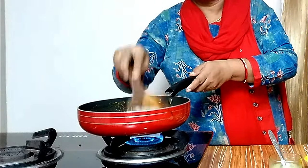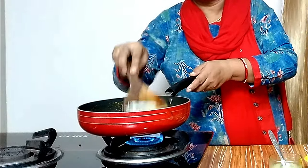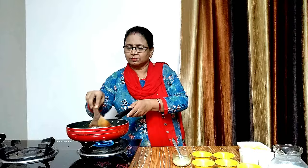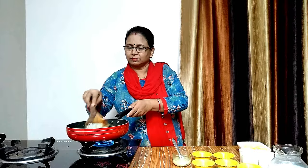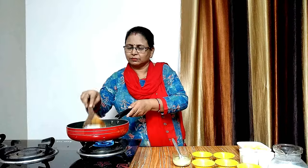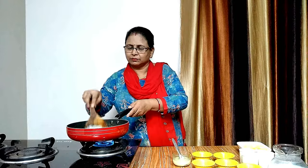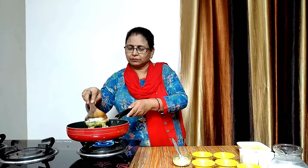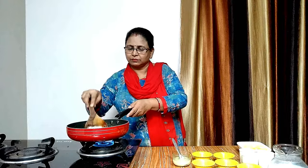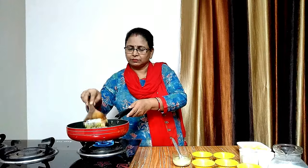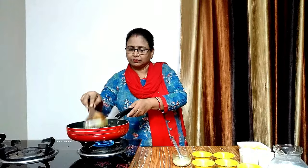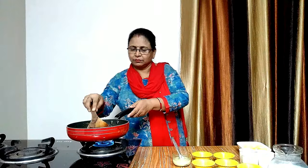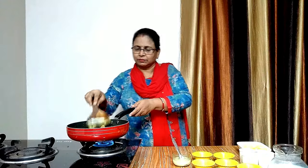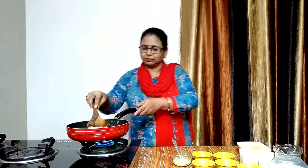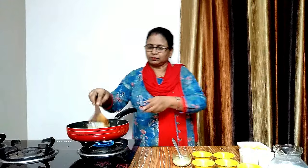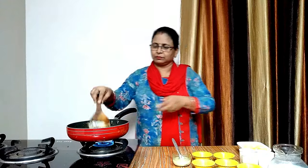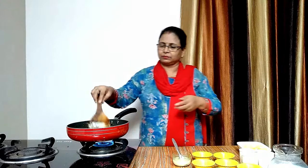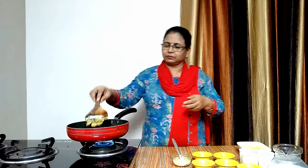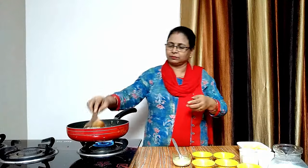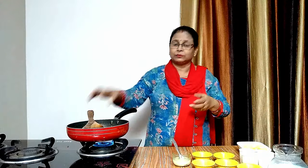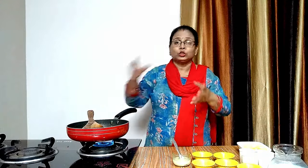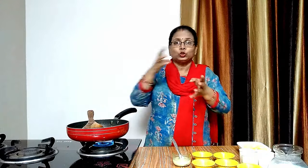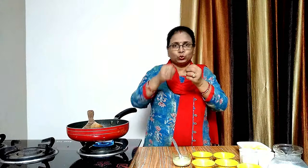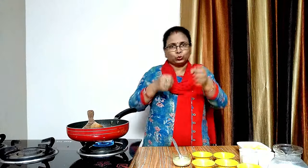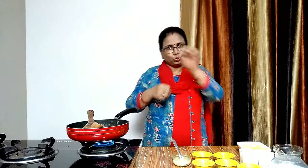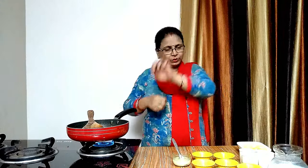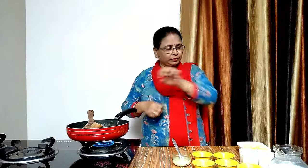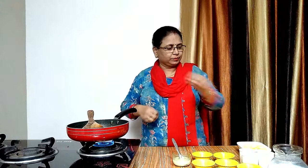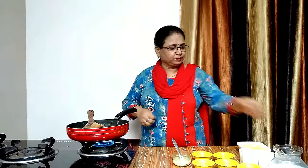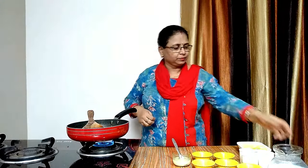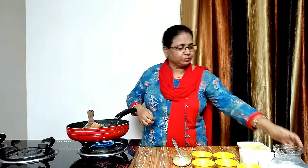अब इसमें दूद को डालते हुए सारे पेस्ट को अच्छे से मिला लेंगे